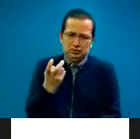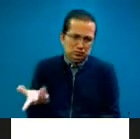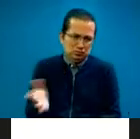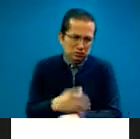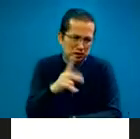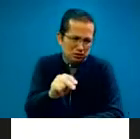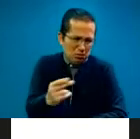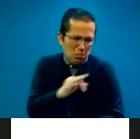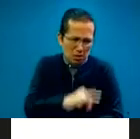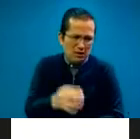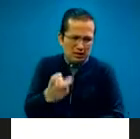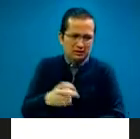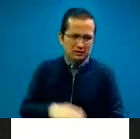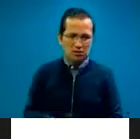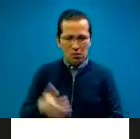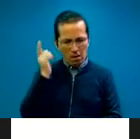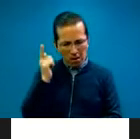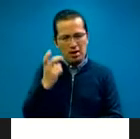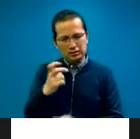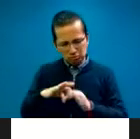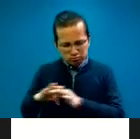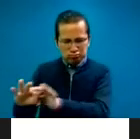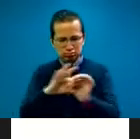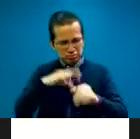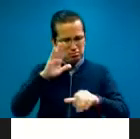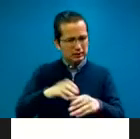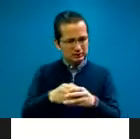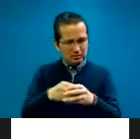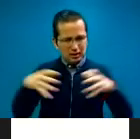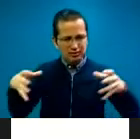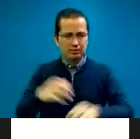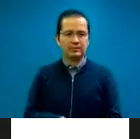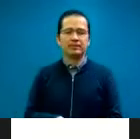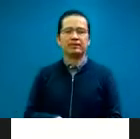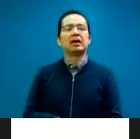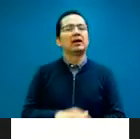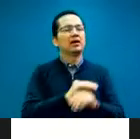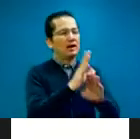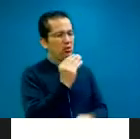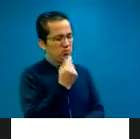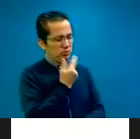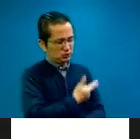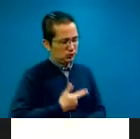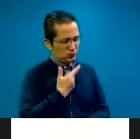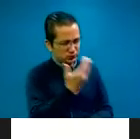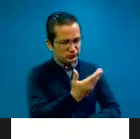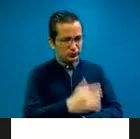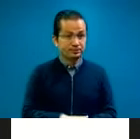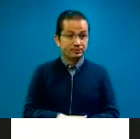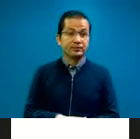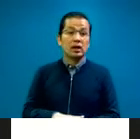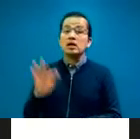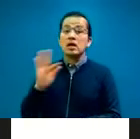esa dirección. Sería maravilloso que este esfuerzo siguiera creciendo. Con gusto, con todo gusto. Será un placer. Y si tienen alguna